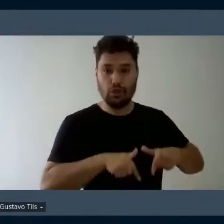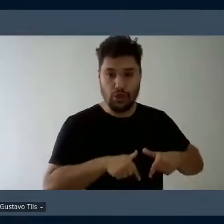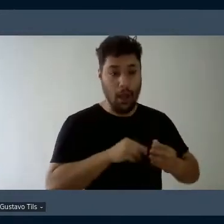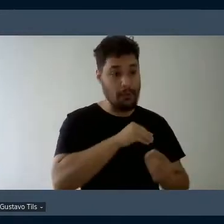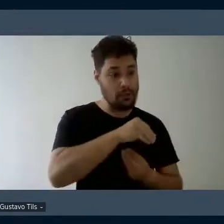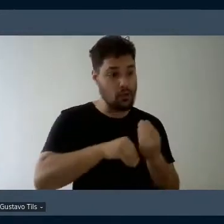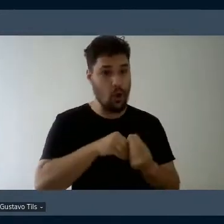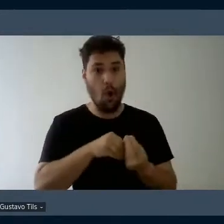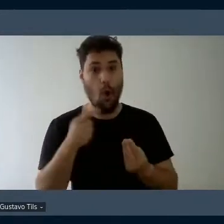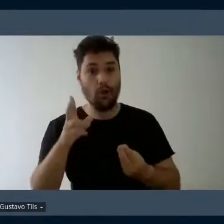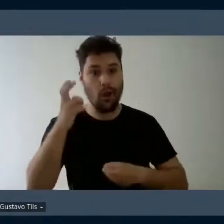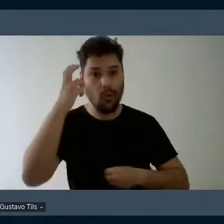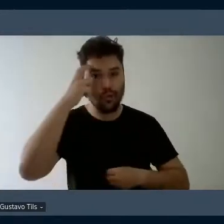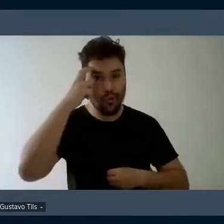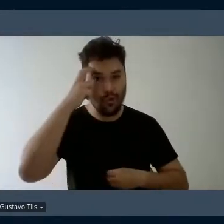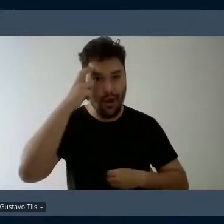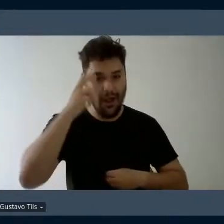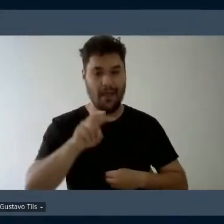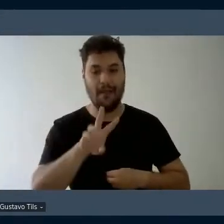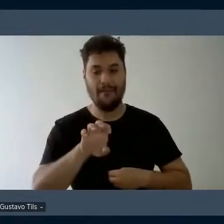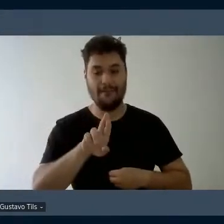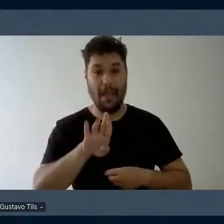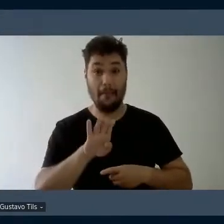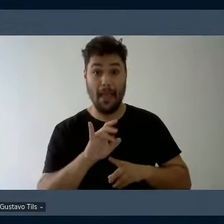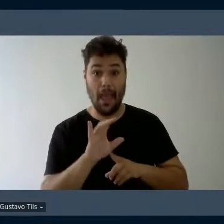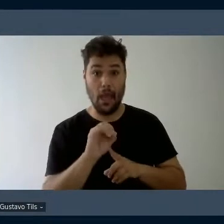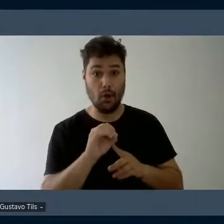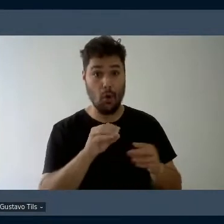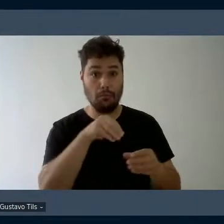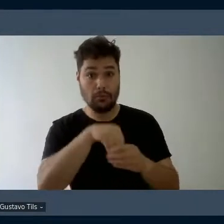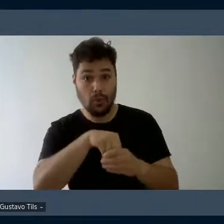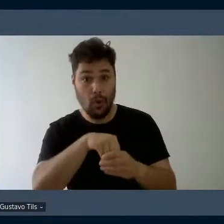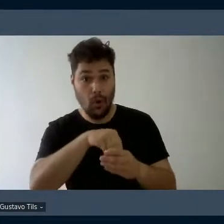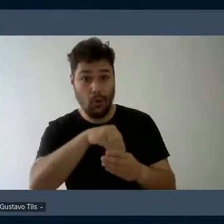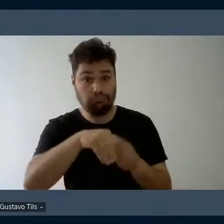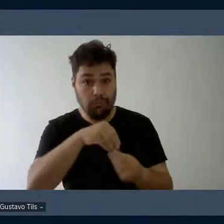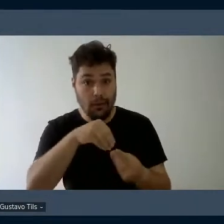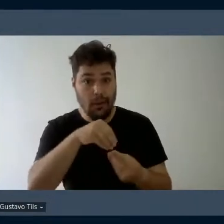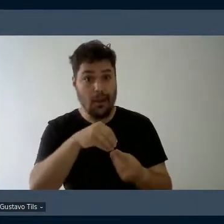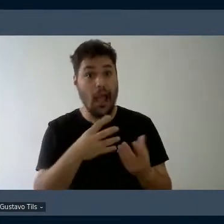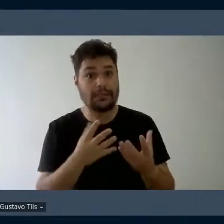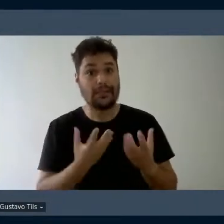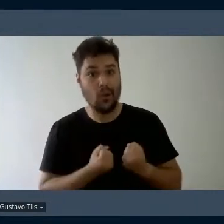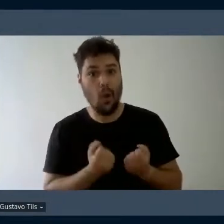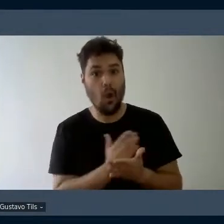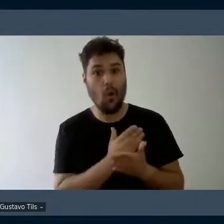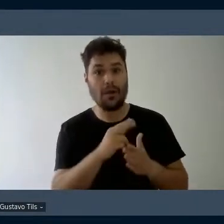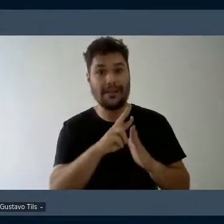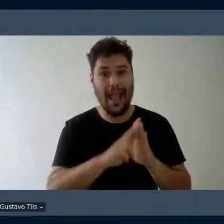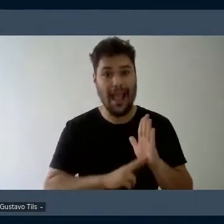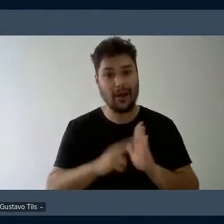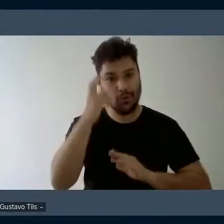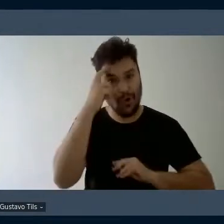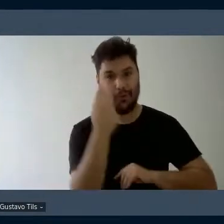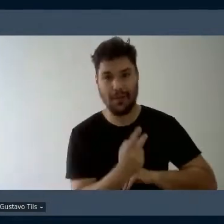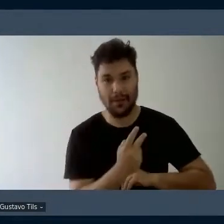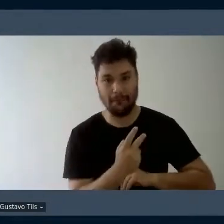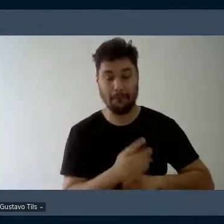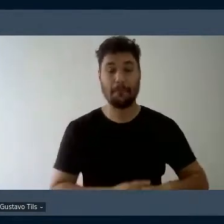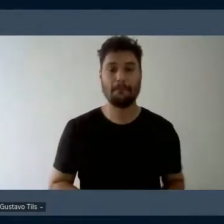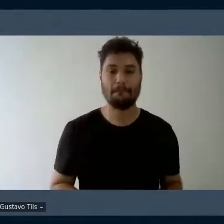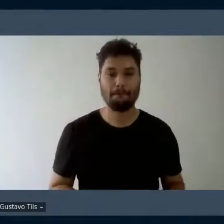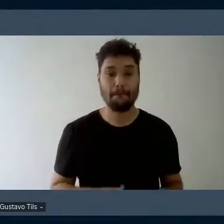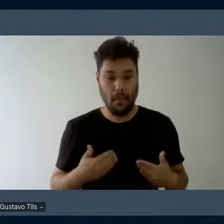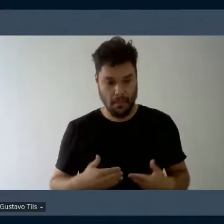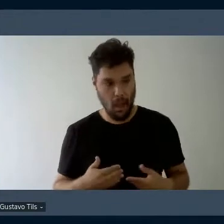adotaram a cultura do povo daquela região. E isso é muito bonito. O outro, quando conhecido, respeitado, passa